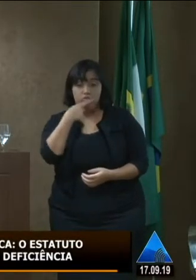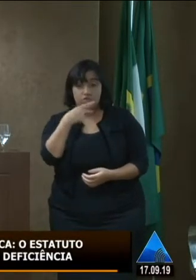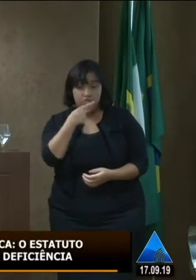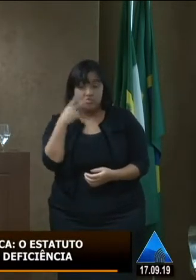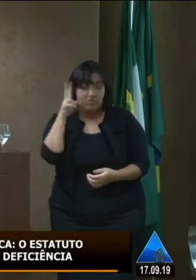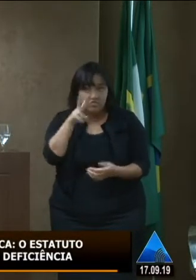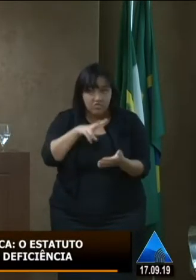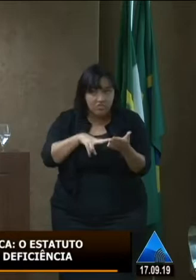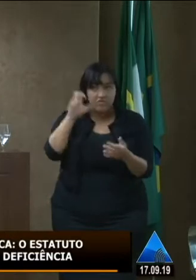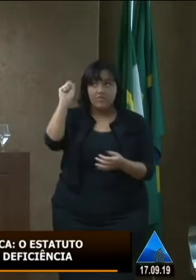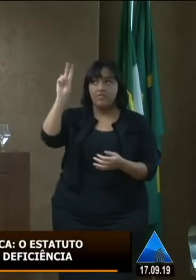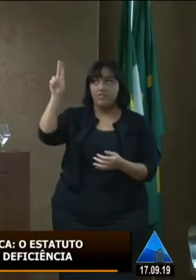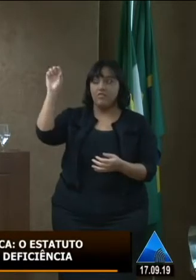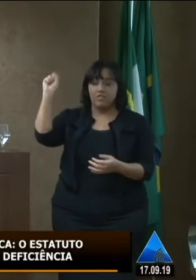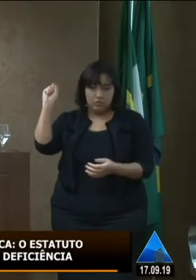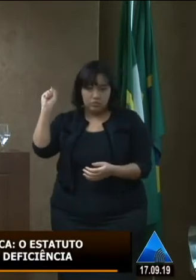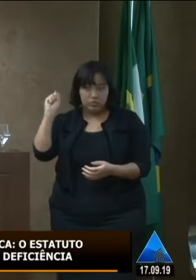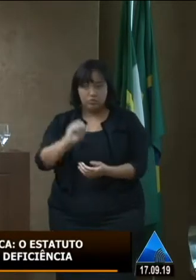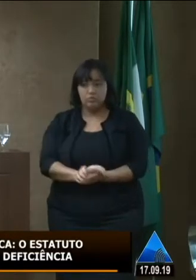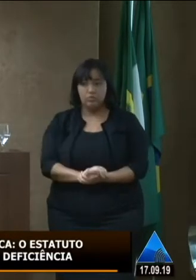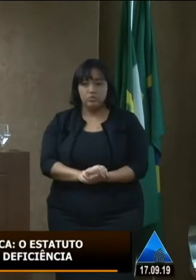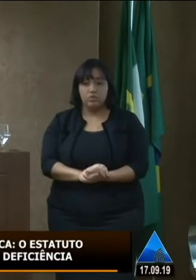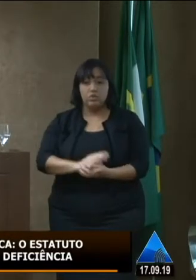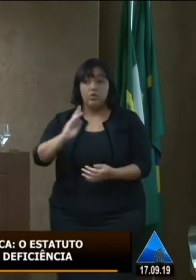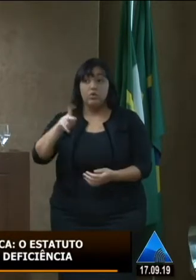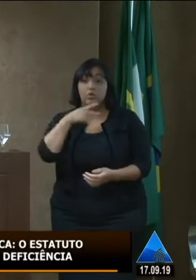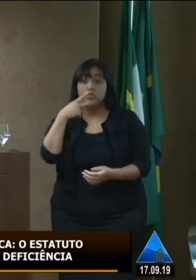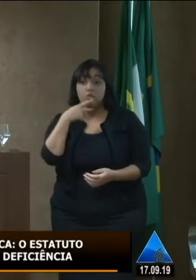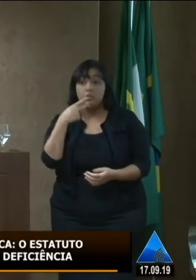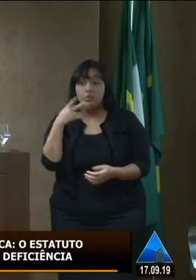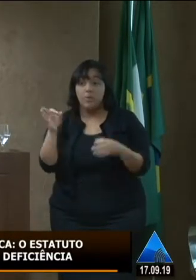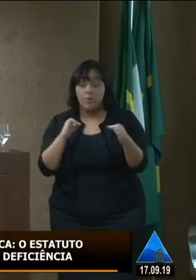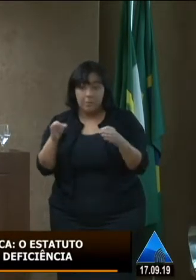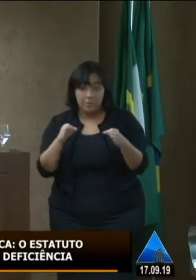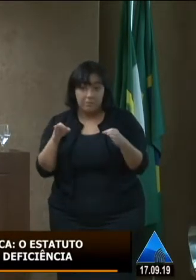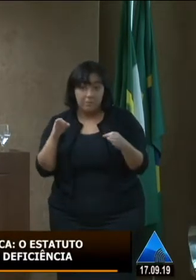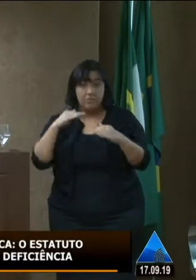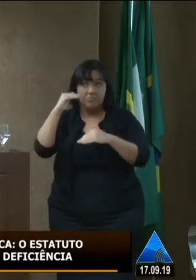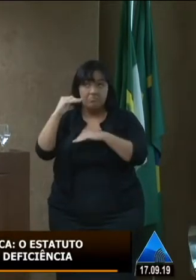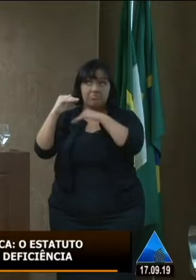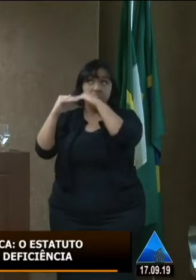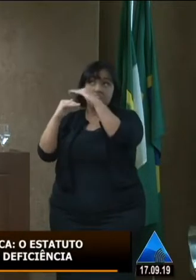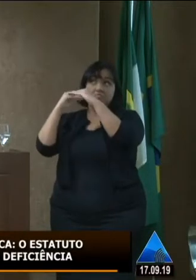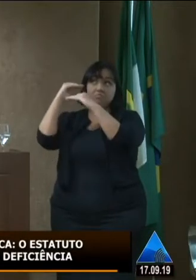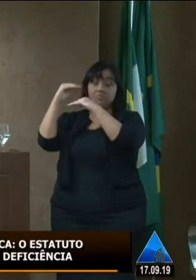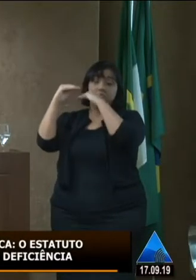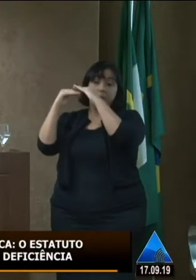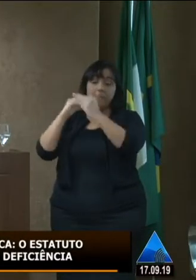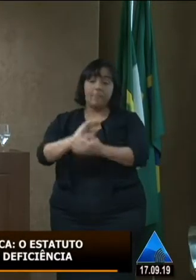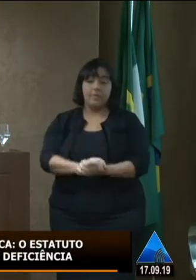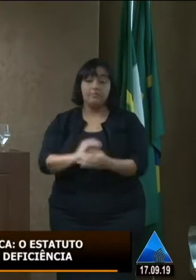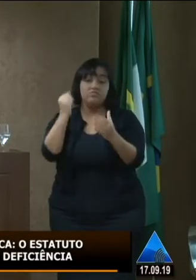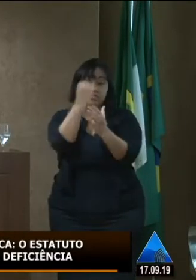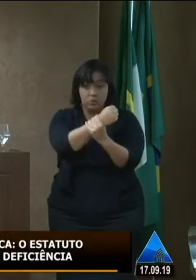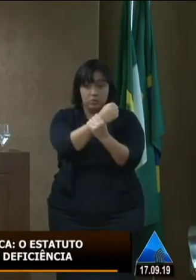vai ler o SUS quando a gente vai ler o próprio SUSP que está agora em construção o sistema único de segurança pública a